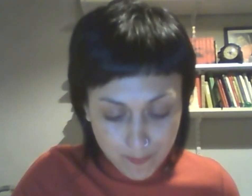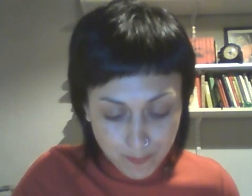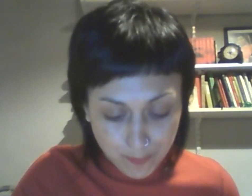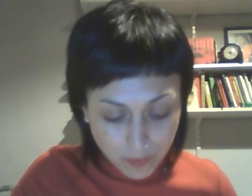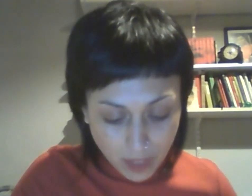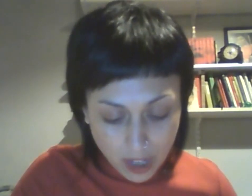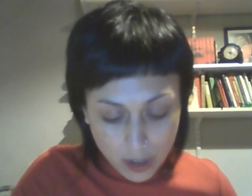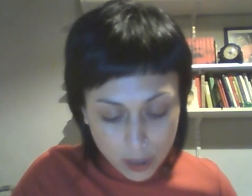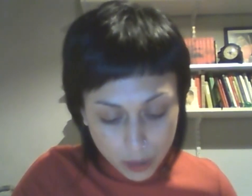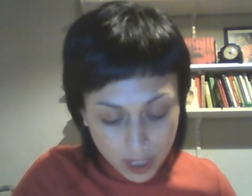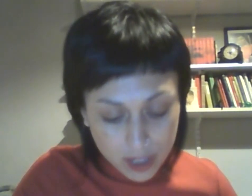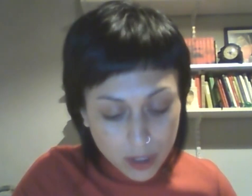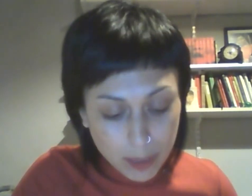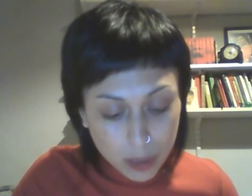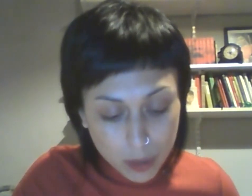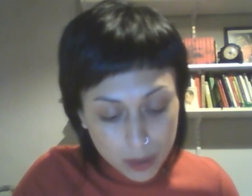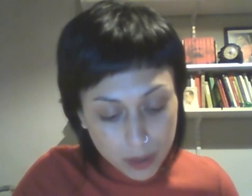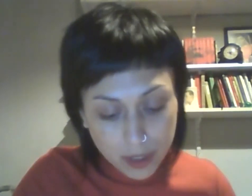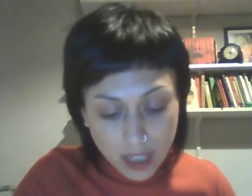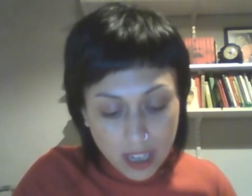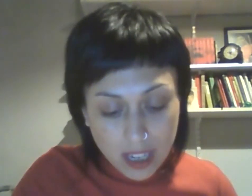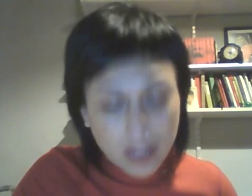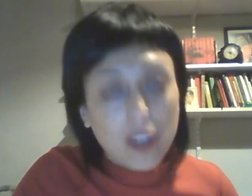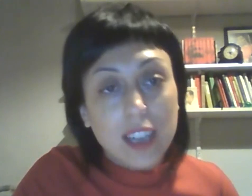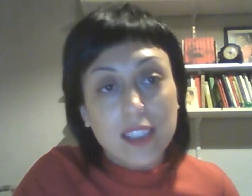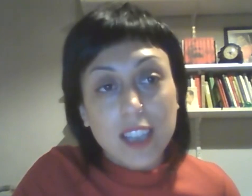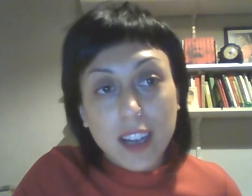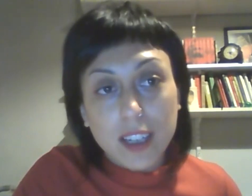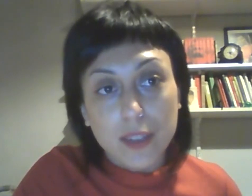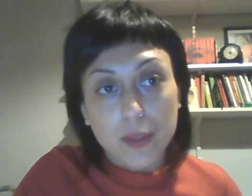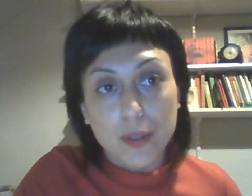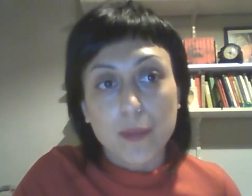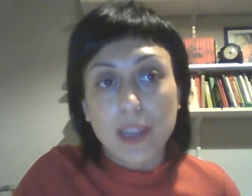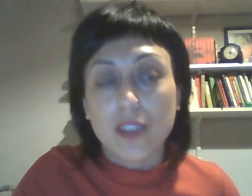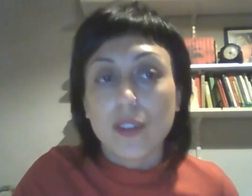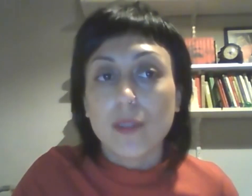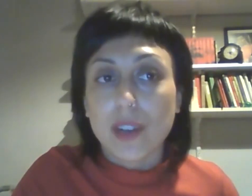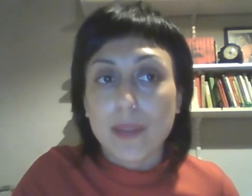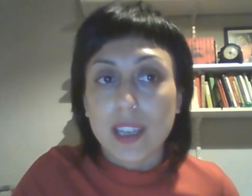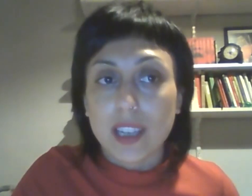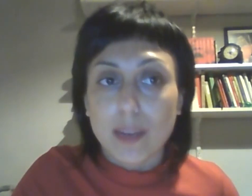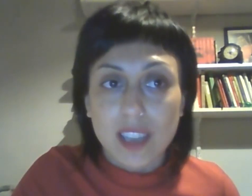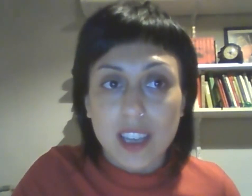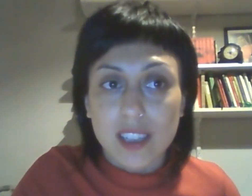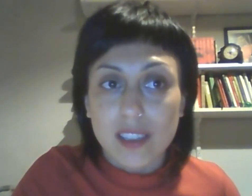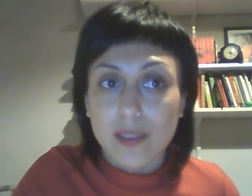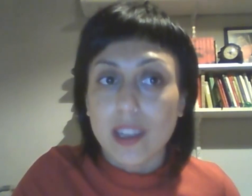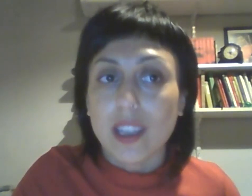los autores de estos capítulos son Carlos García que es nuestro compañero del programa de discapacidad y accesibilidad de